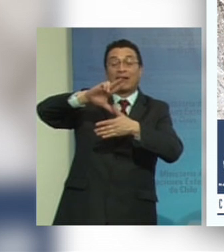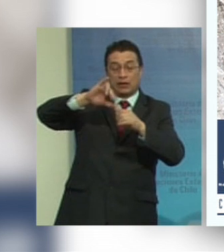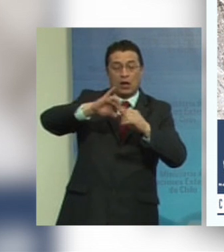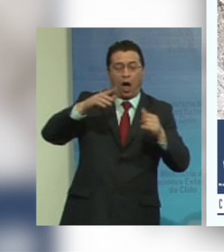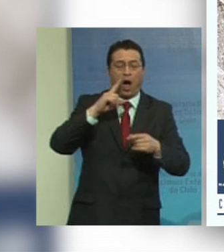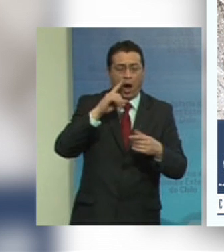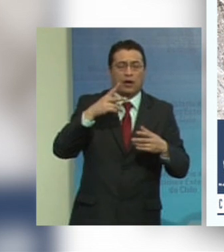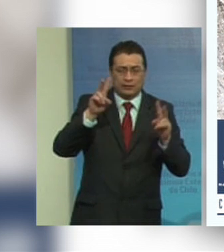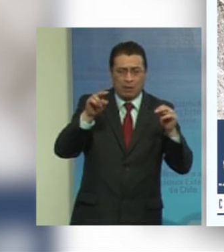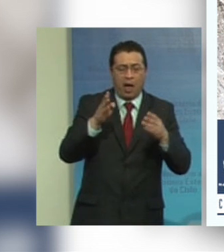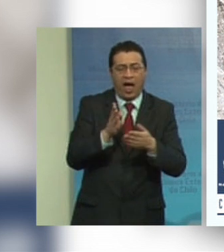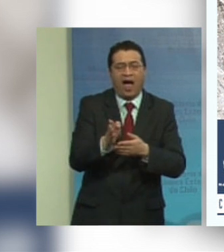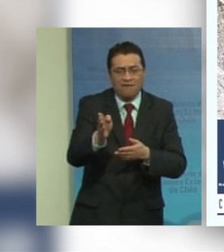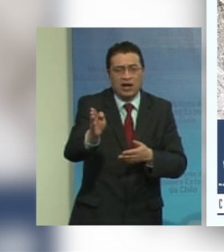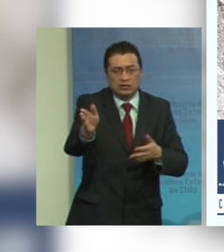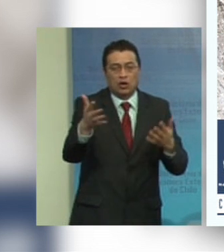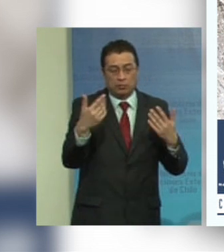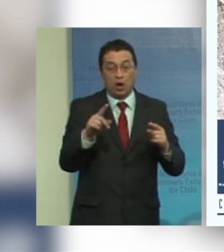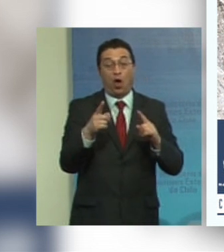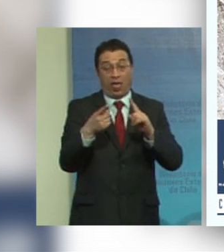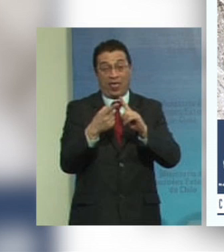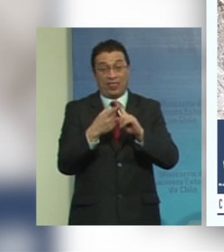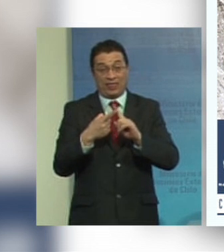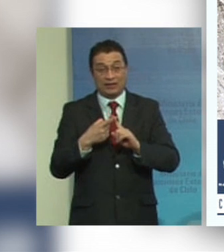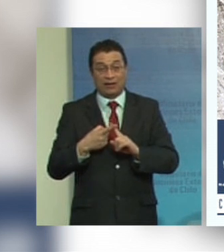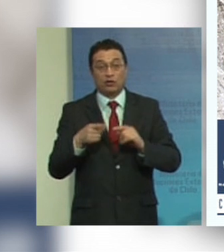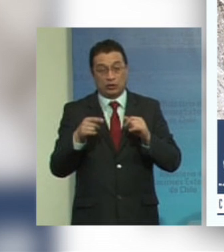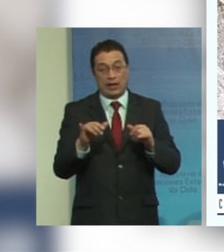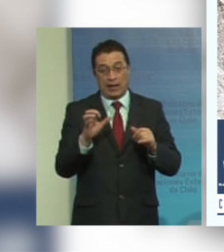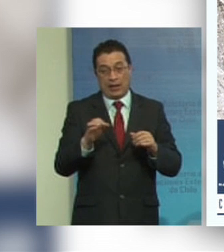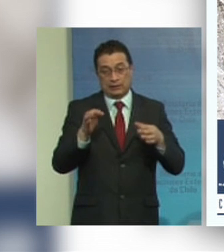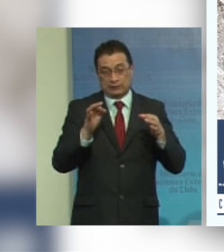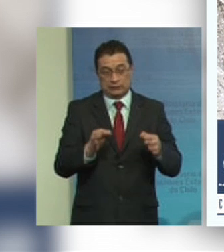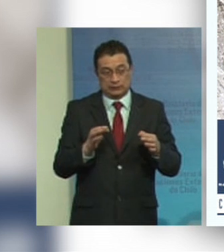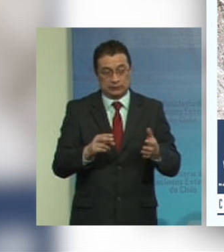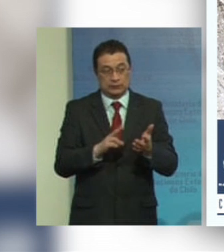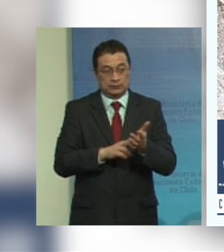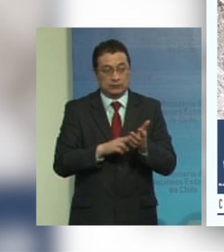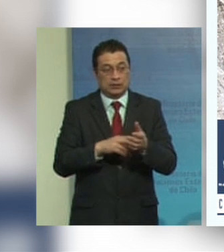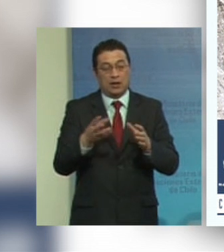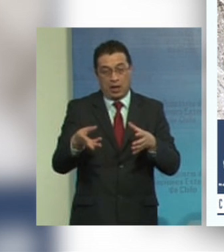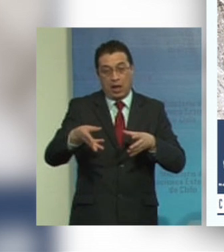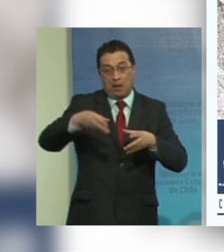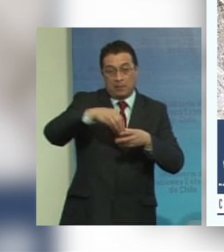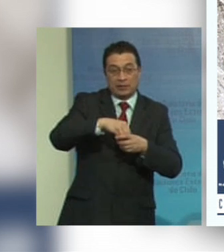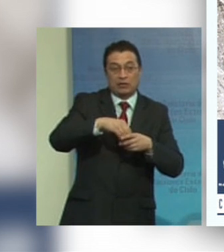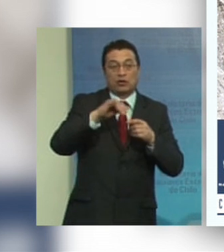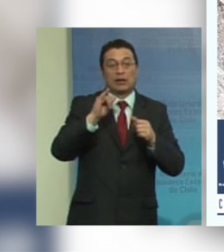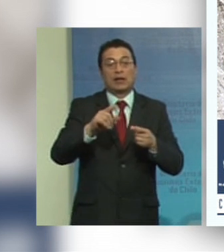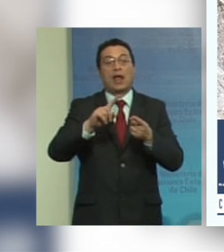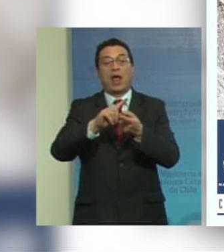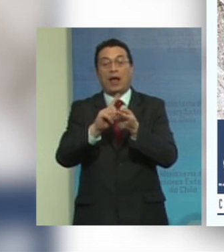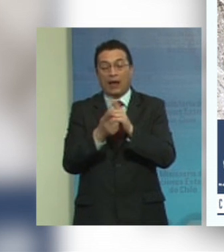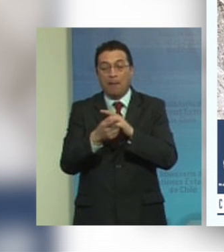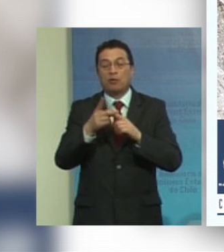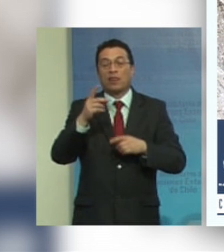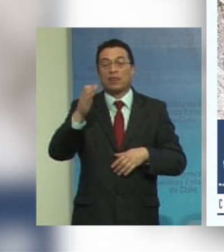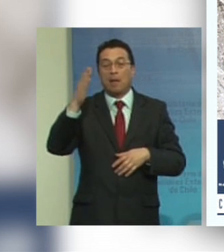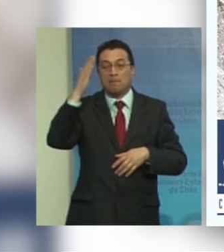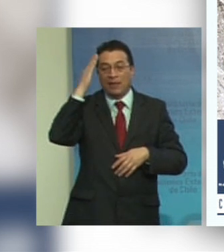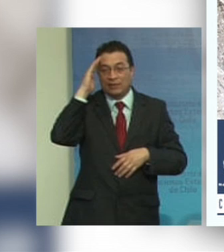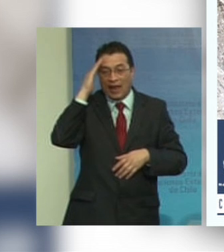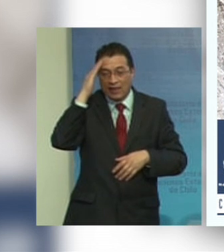avanzadas en el tema pero el gran desafío es justamente la implementación el cambio de mentalidad